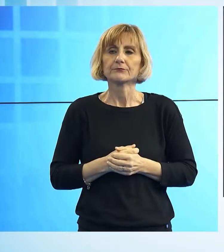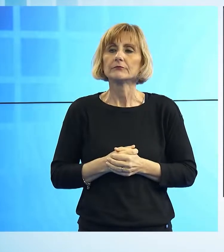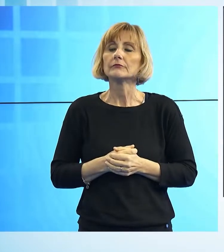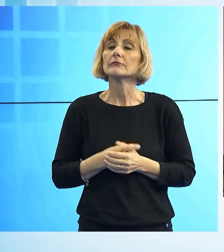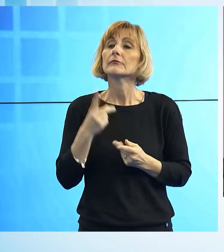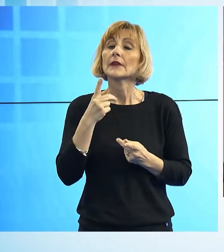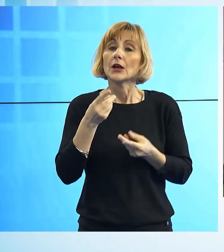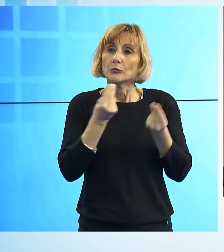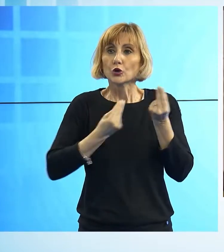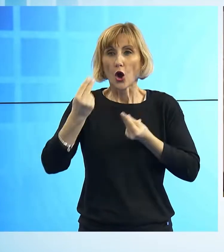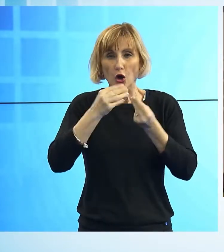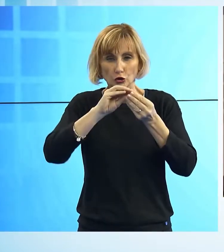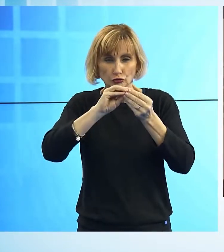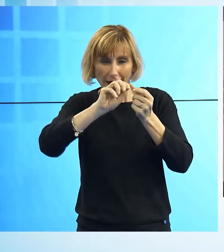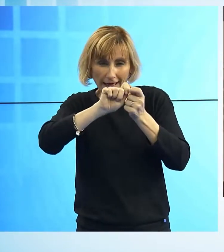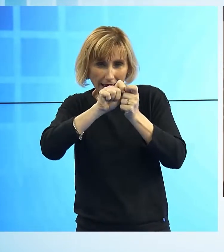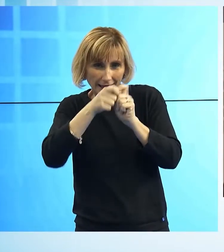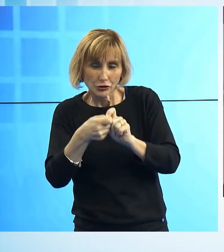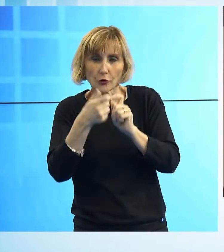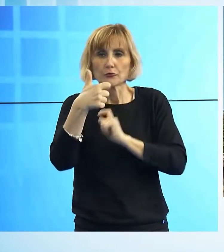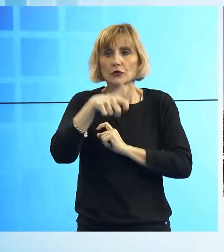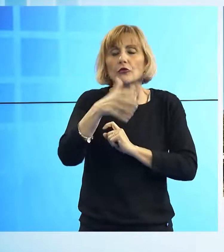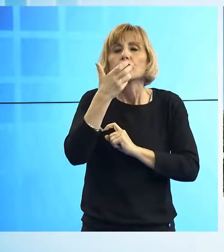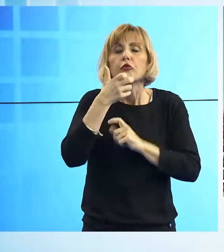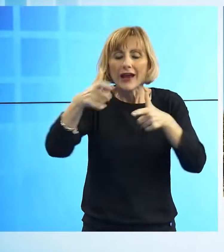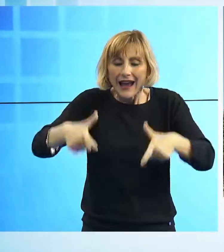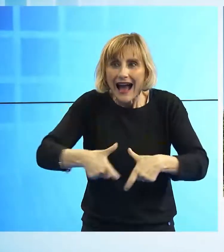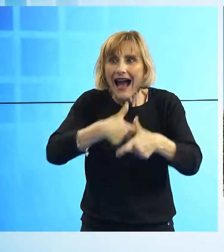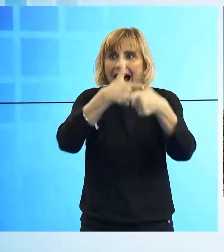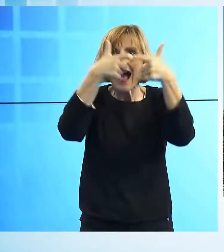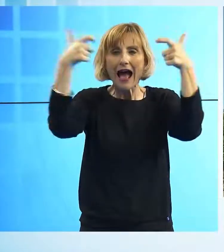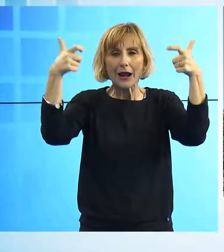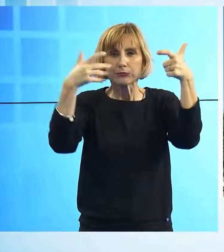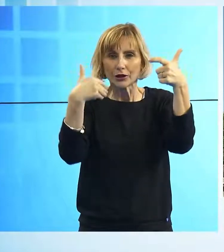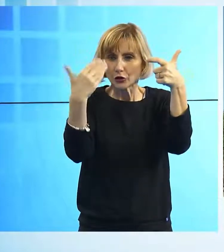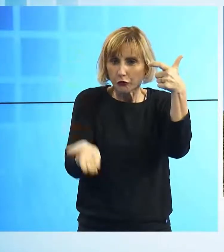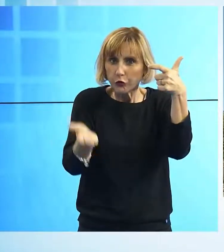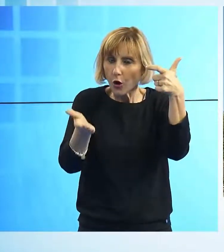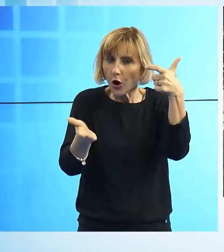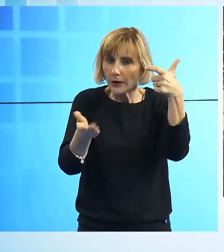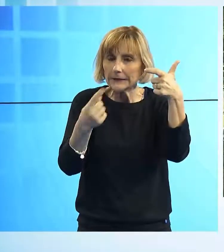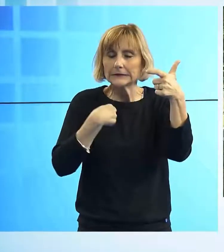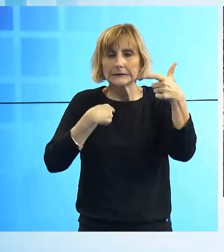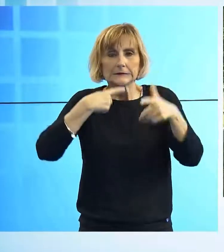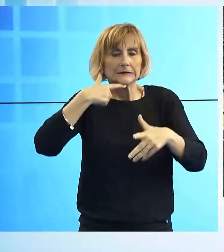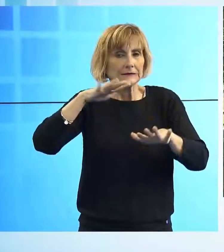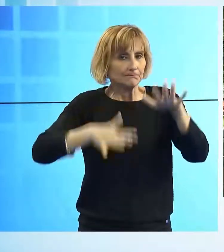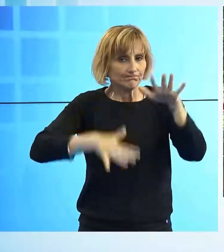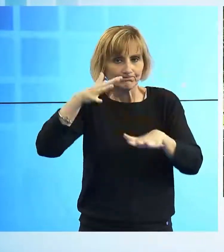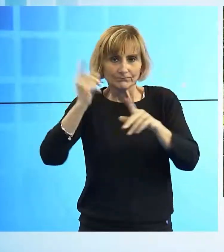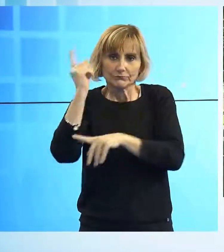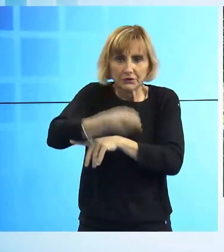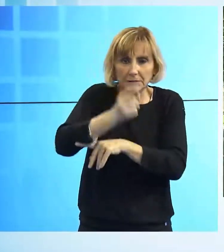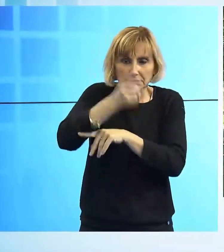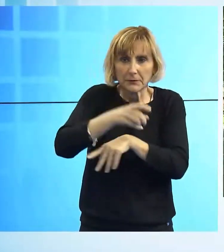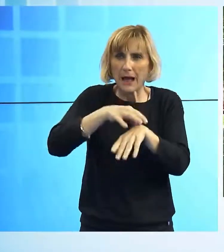alla luce della possibilità di salvare il grande Tiglio di fronte alla stazione, l'albero che in un primo momento si riteneva dovesse essere abbattuto perché